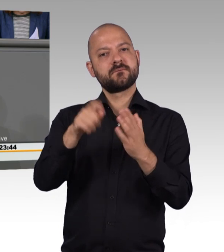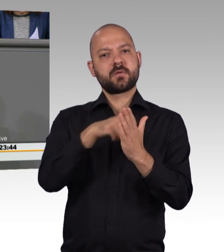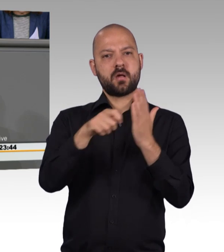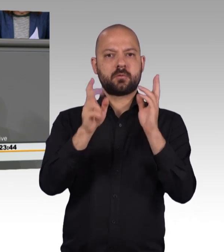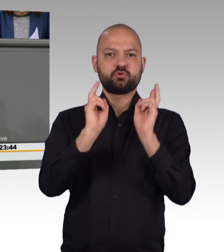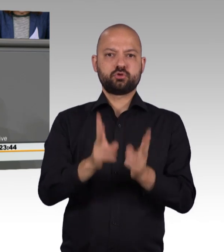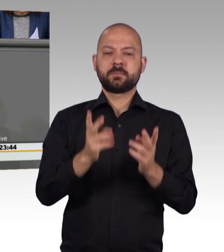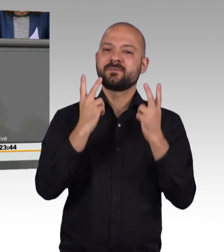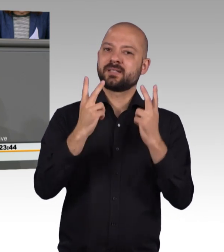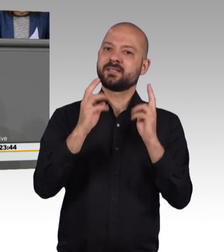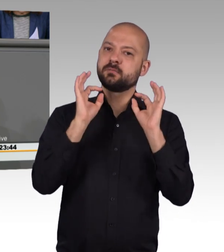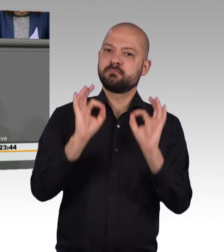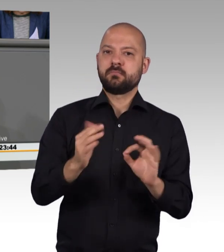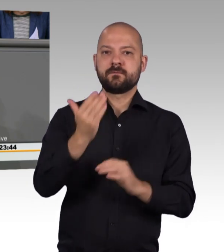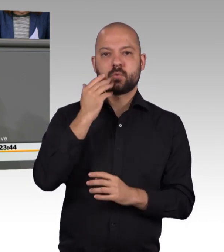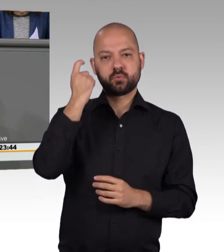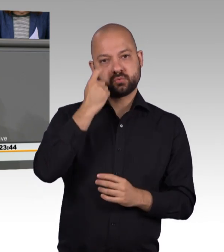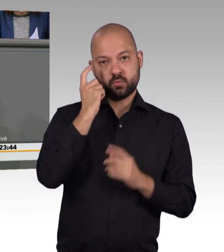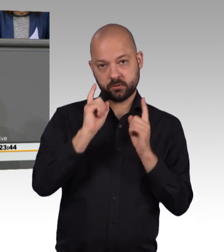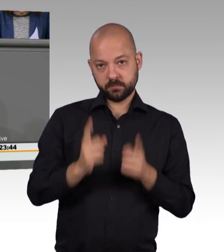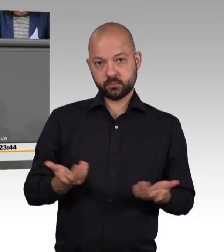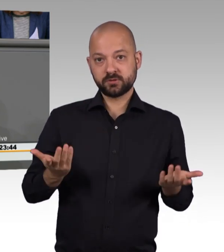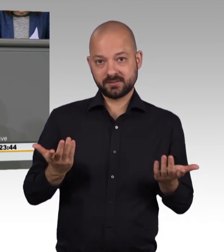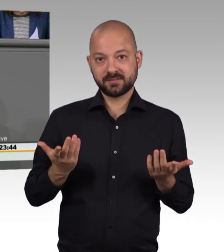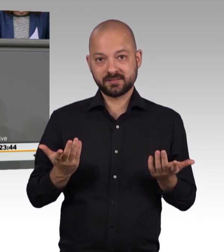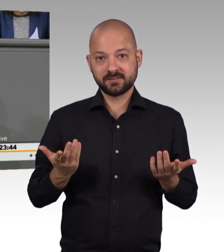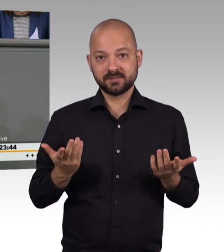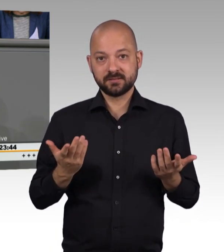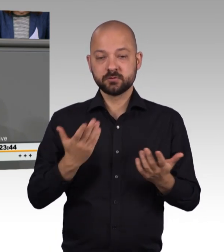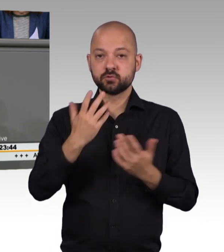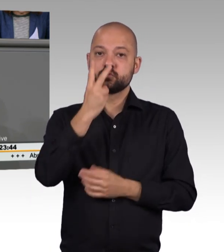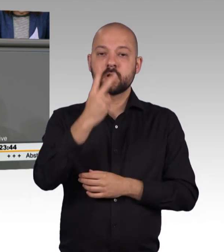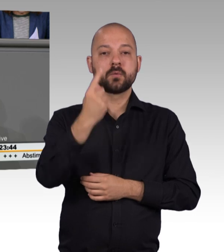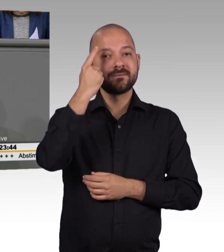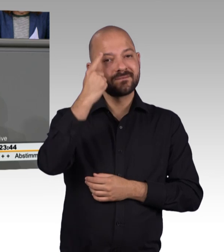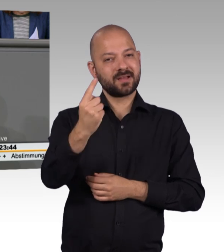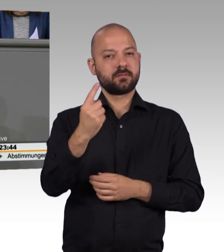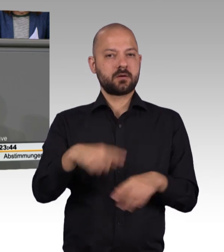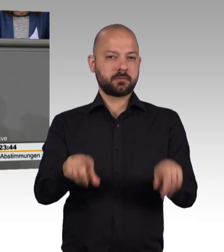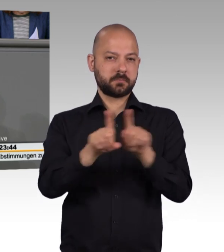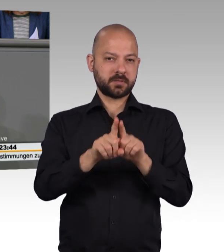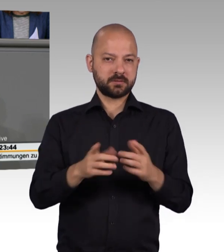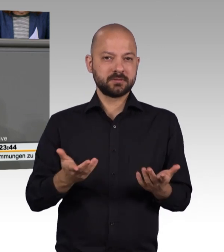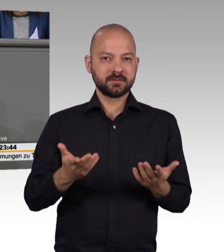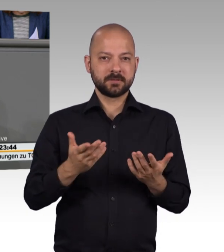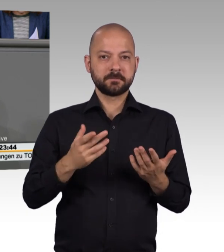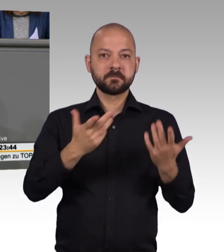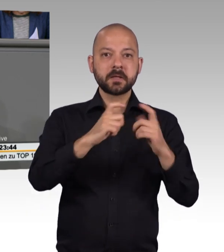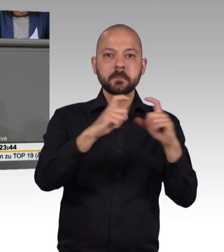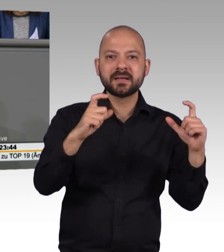wirksame Vorsorge geben, damit der Verdacht, in erheblichem Umfang würden Briefwahlunterlagen vor nicht mehr selbstentscheidungsfähigen Menschen